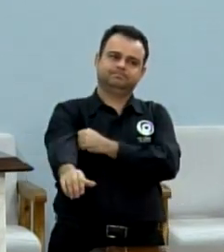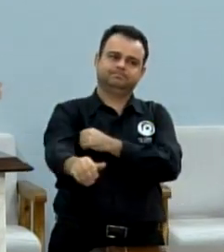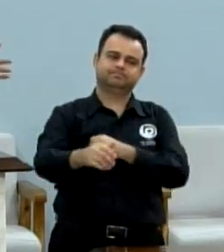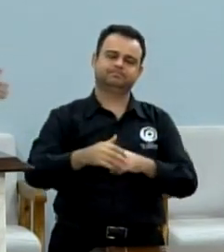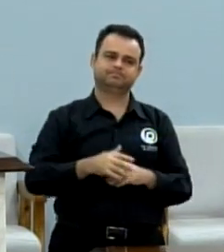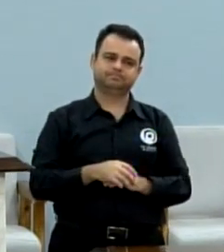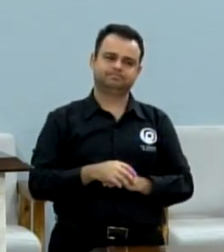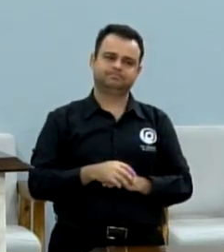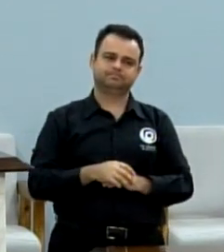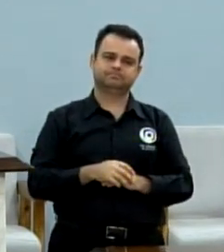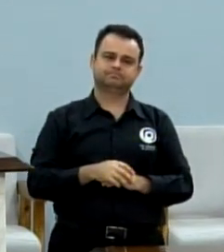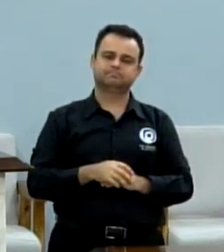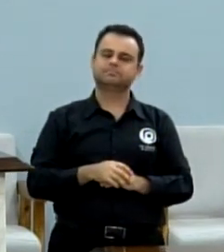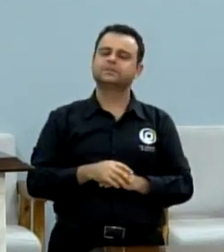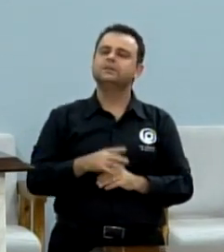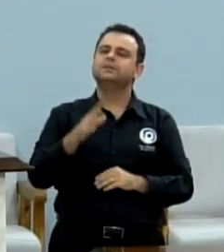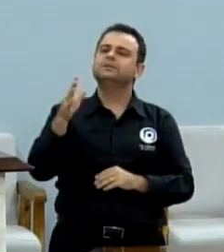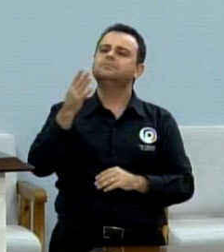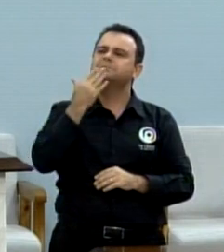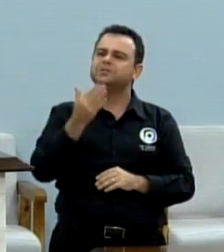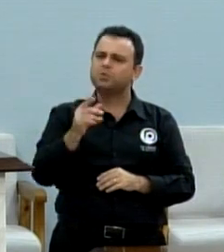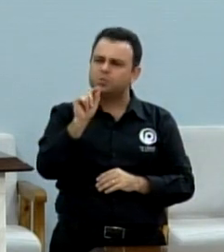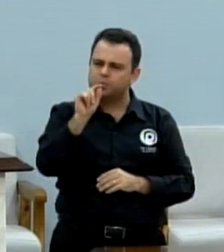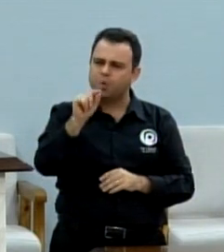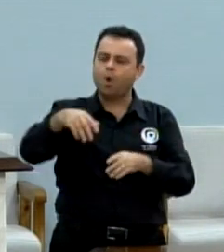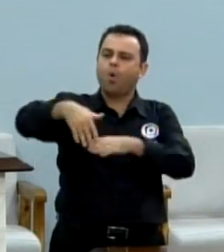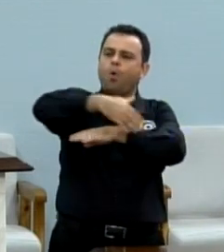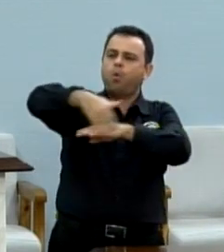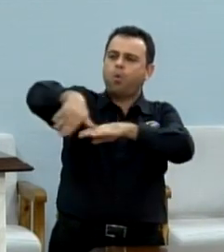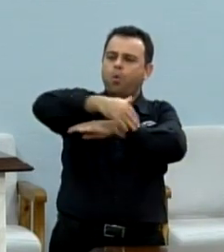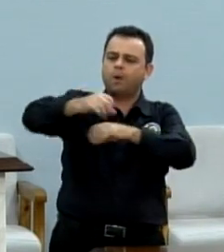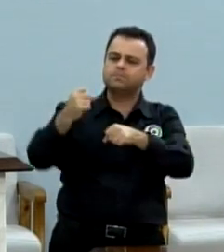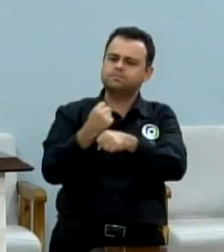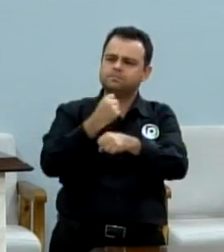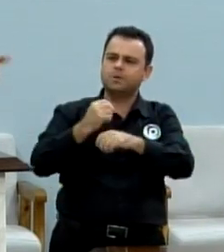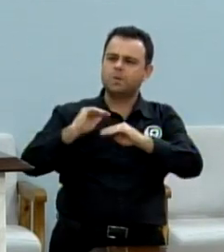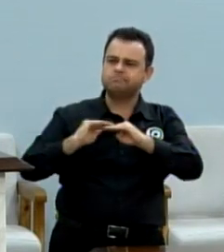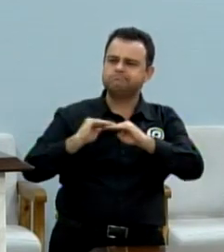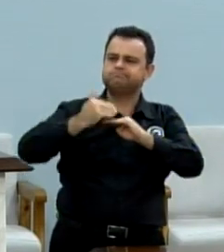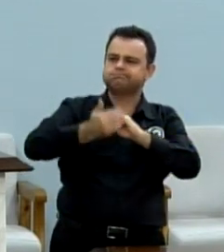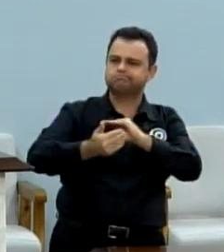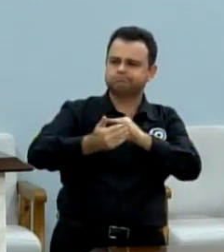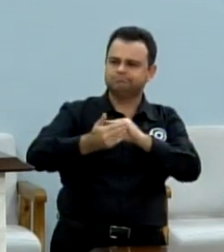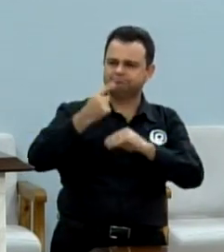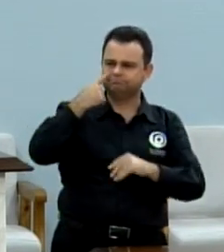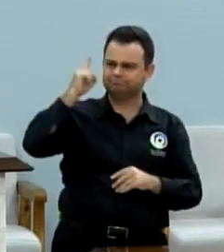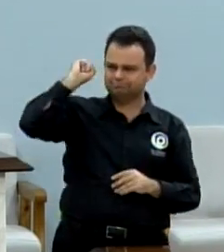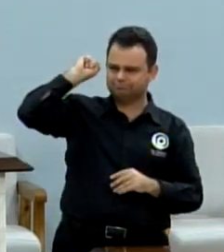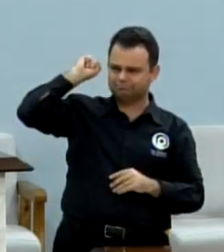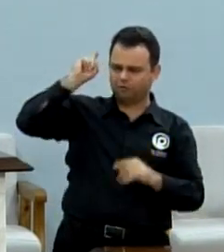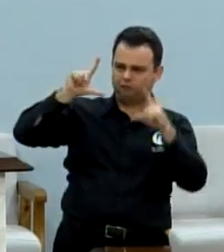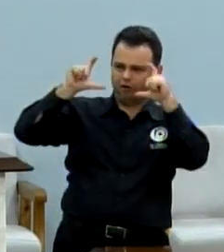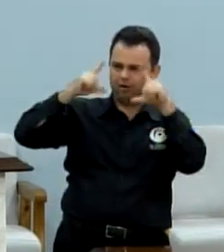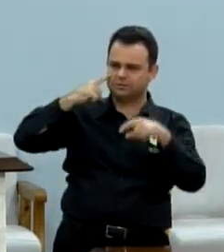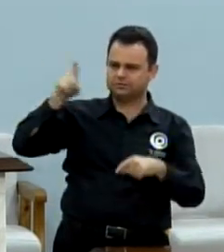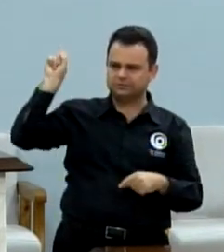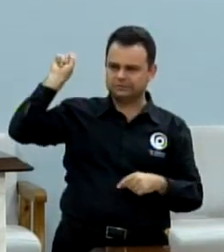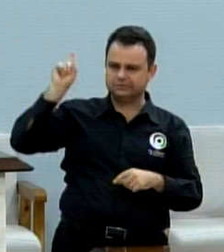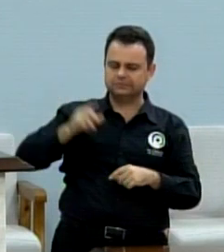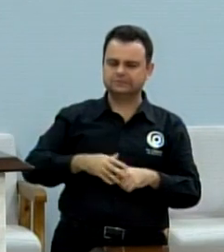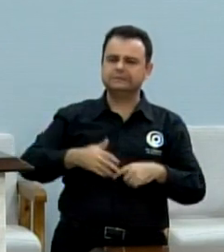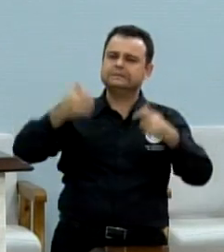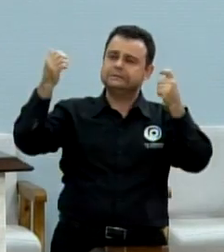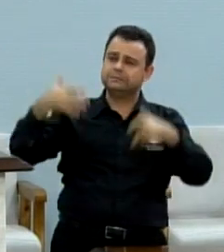lombada, não sei se tem a foto aí. já falei desse assunto, dois minutinhos, presidente. Eu já falei desse assunto